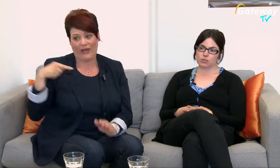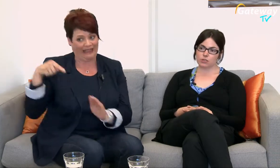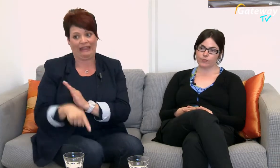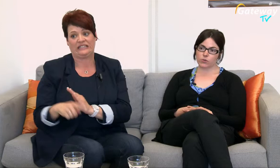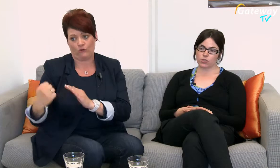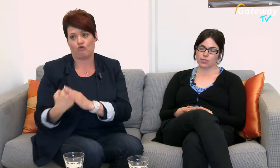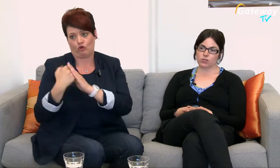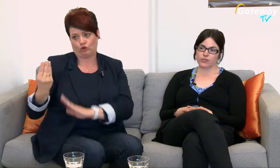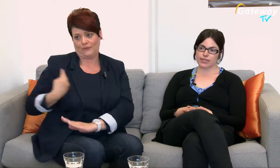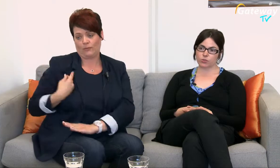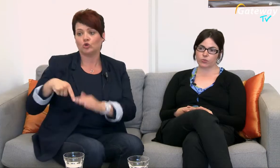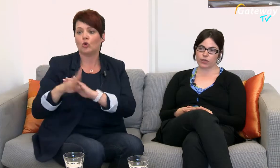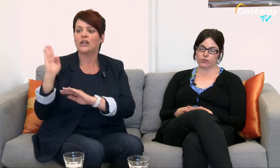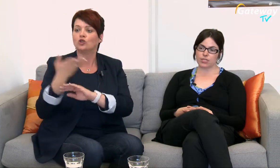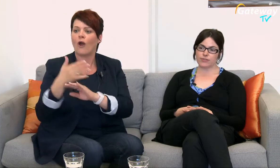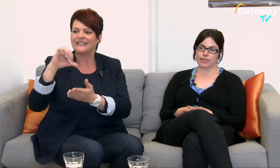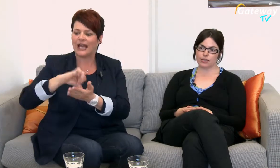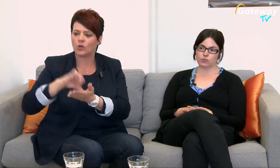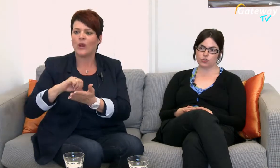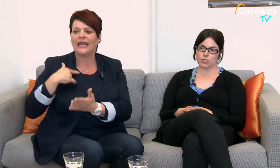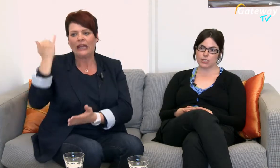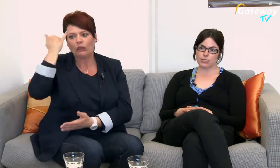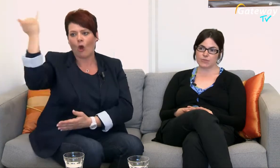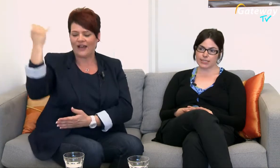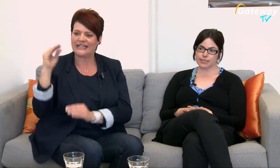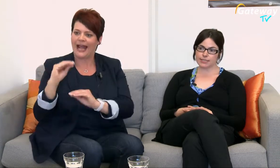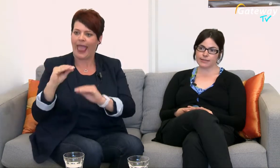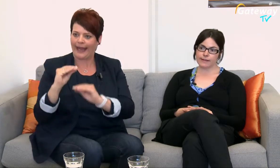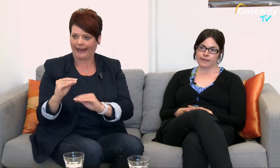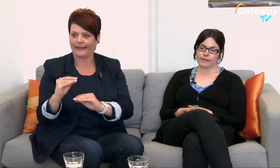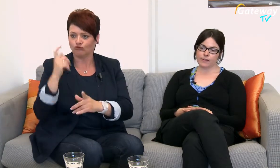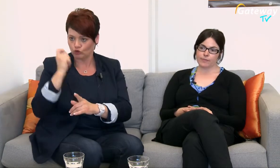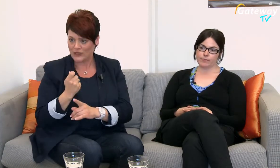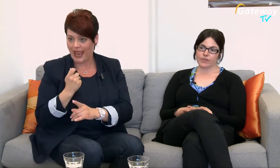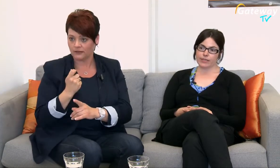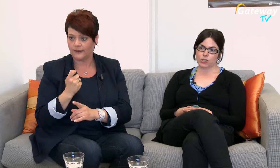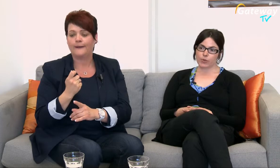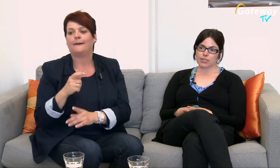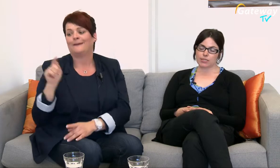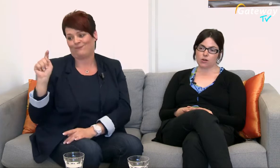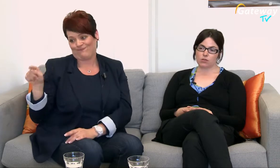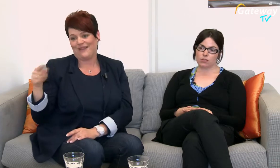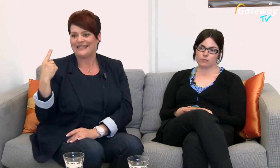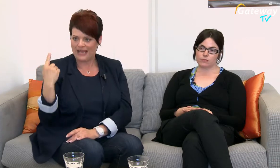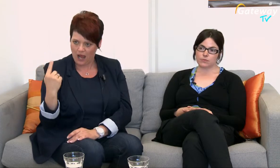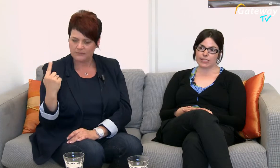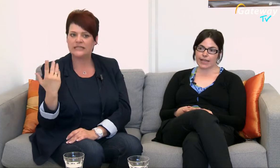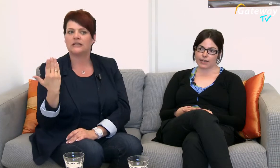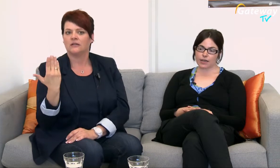Durch das Servicezentrum für Innovatives Lehren und Studieren, dem Ziels Die entsprechend auch die Gelder